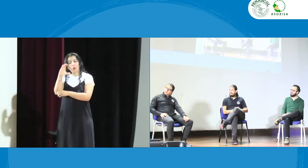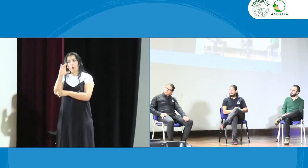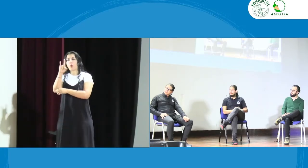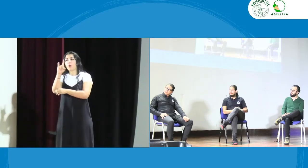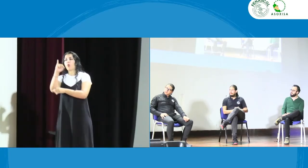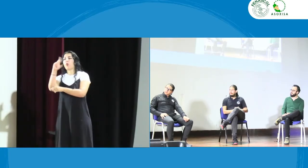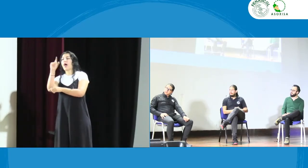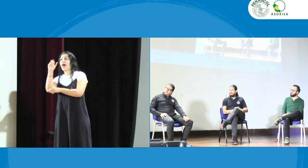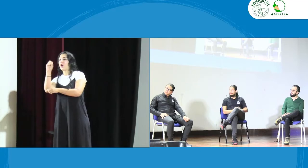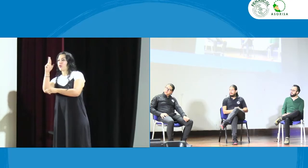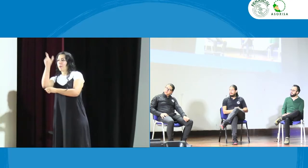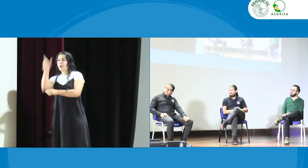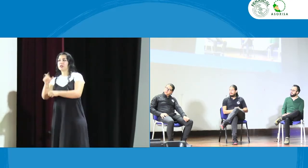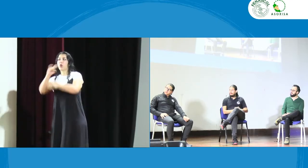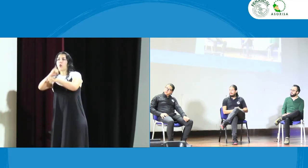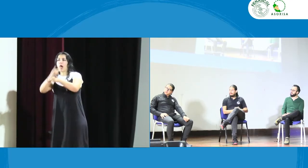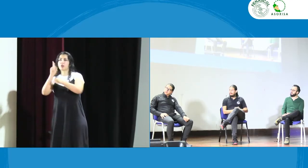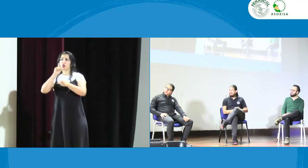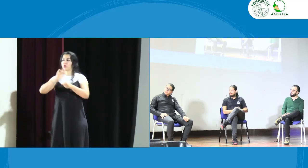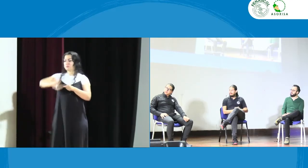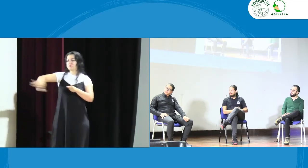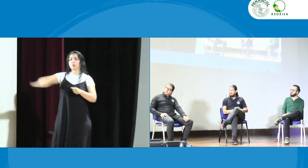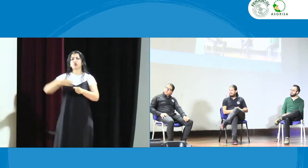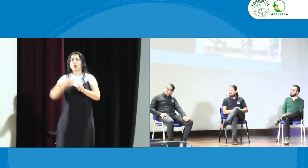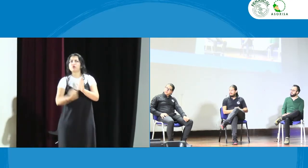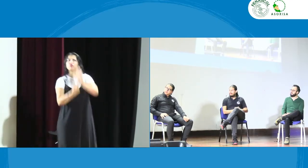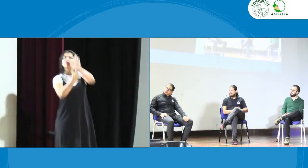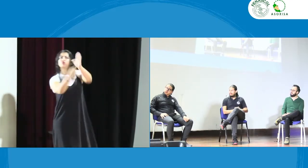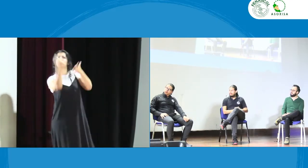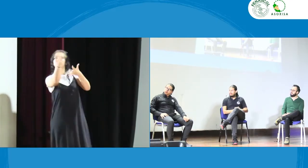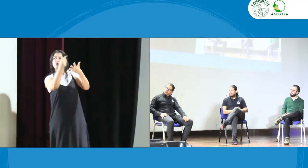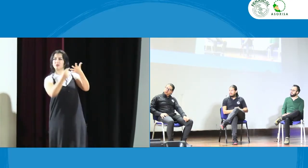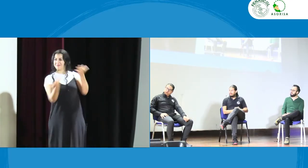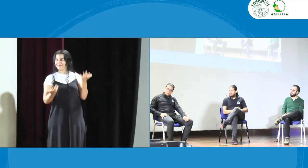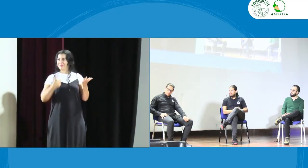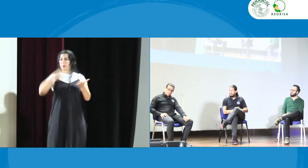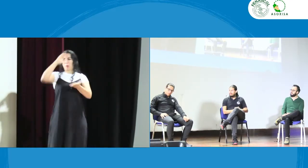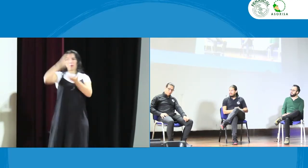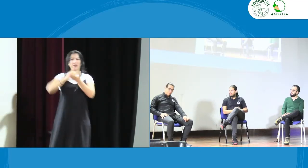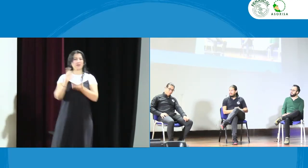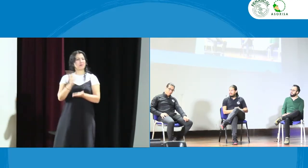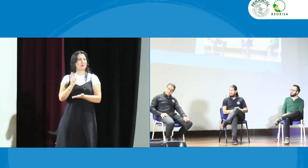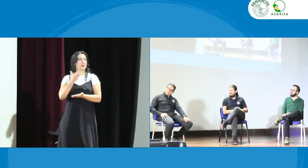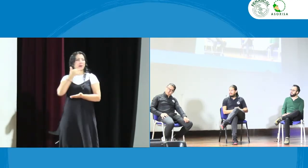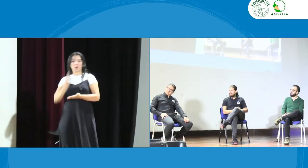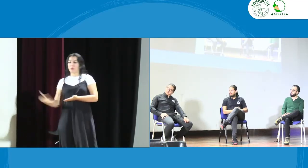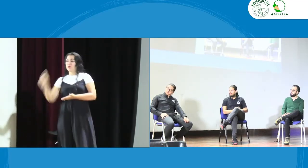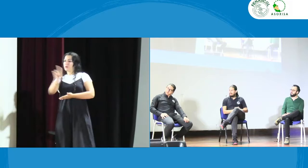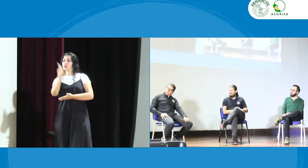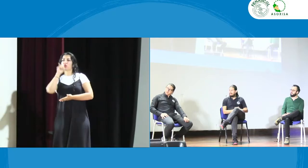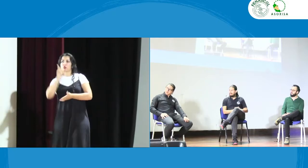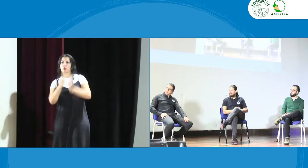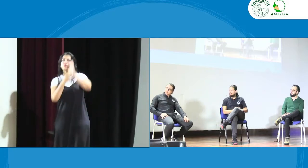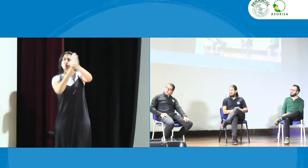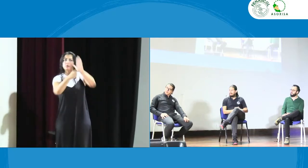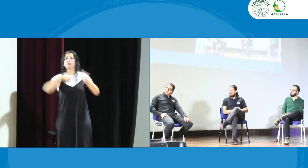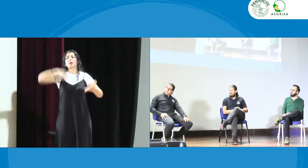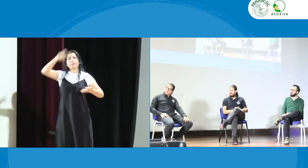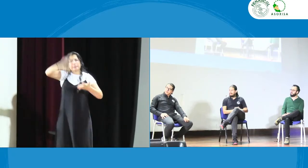pronto como como si como como cuidadores de decir mire pasa esto pasa lo otro o sea no tiene